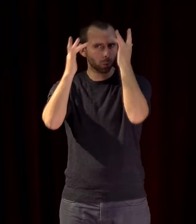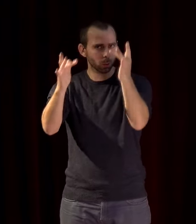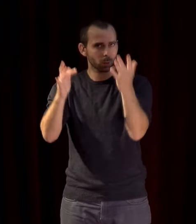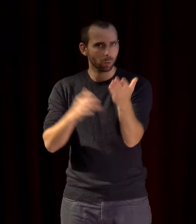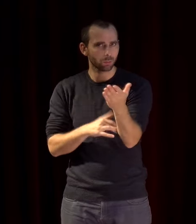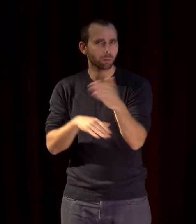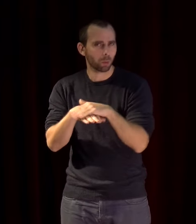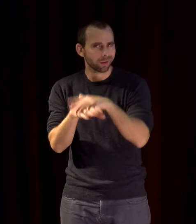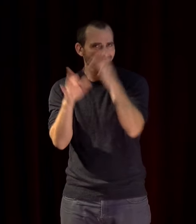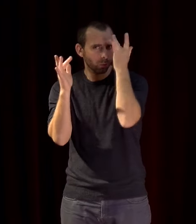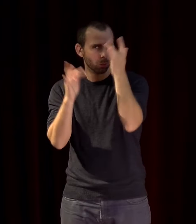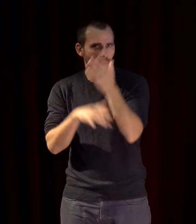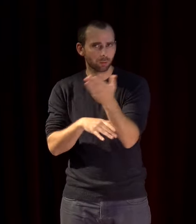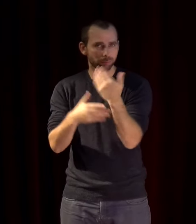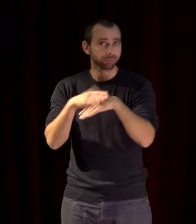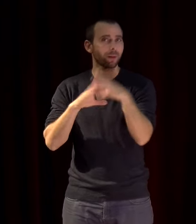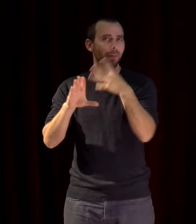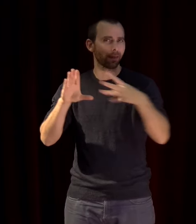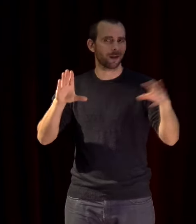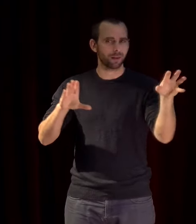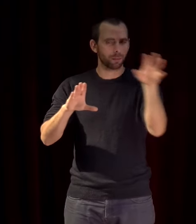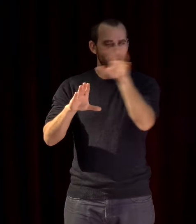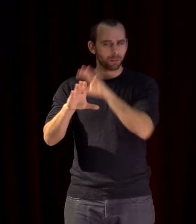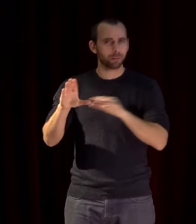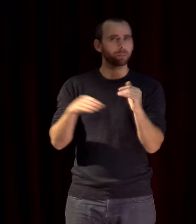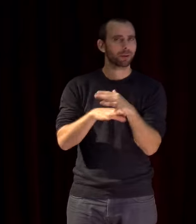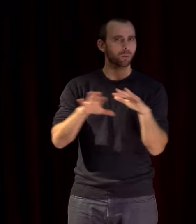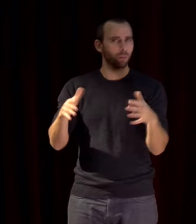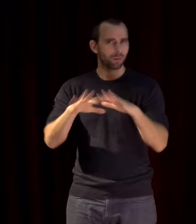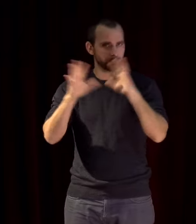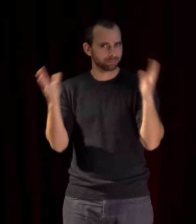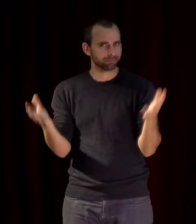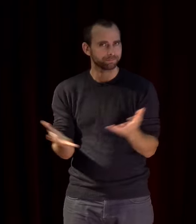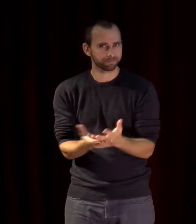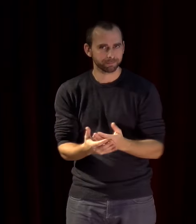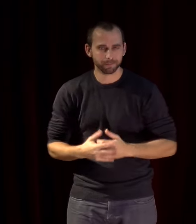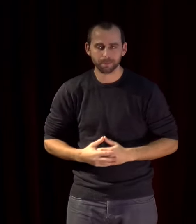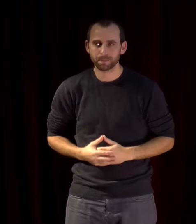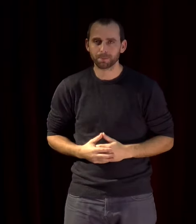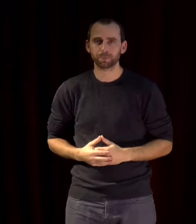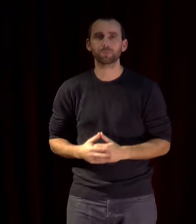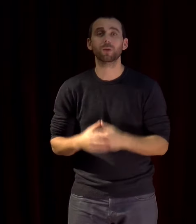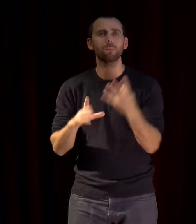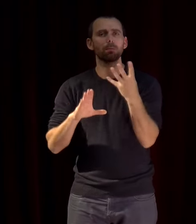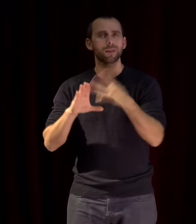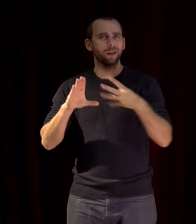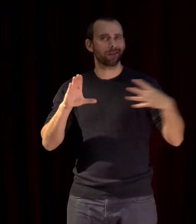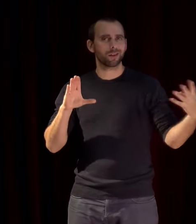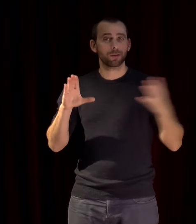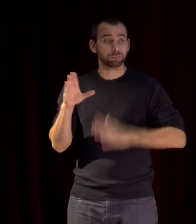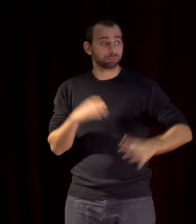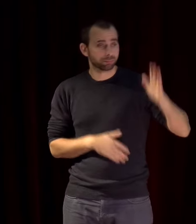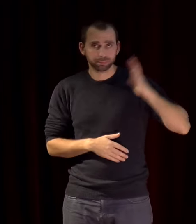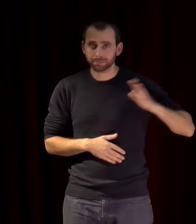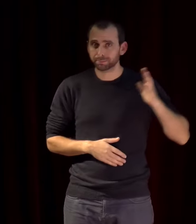politique culturelle entre les rives de la Méditerranée alors il faut savoir d'abord que la Méditerranée n'a pas toujours existé ça peut paraître un